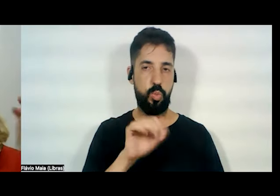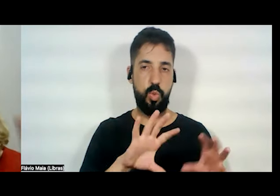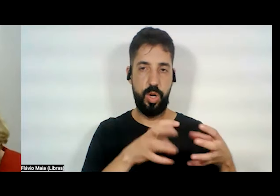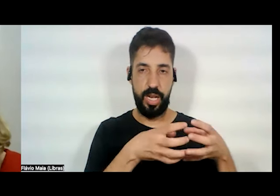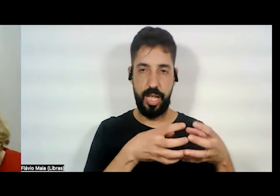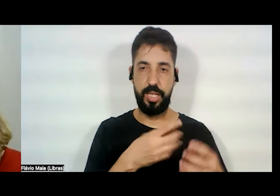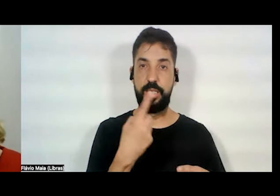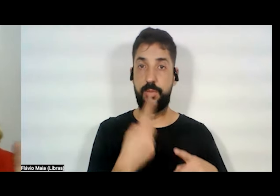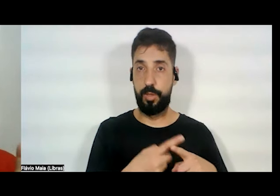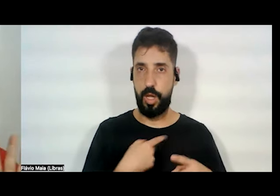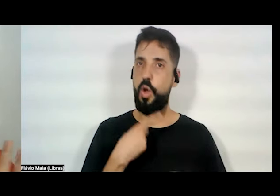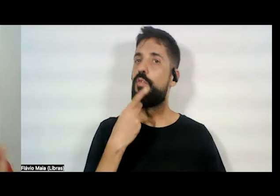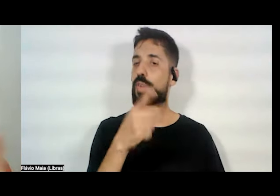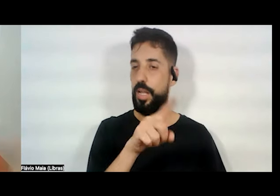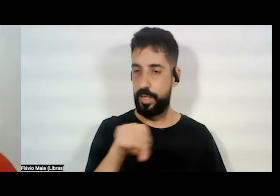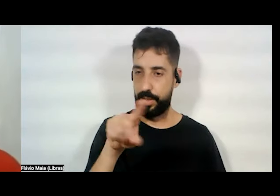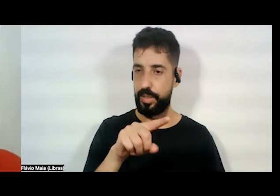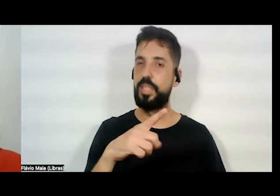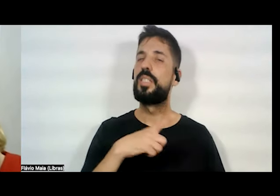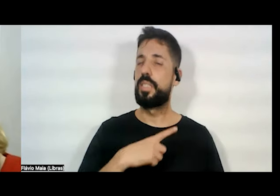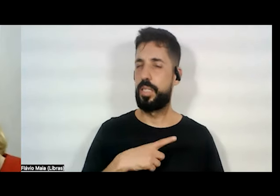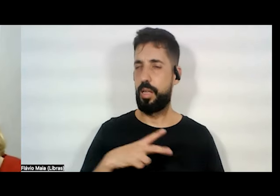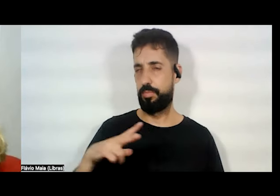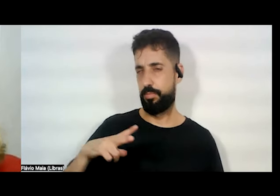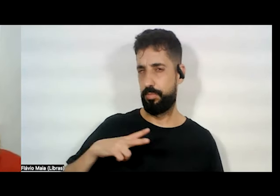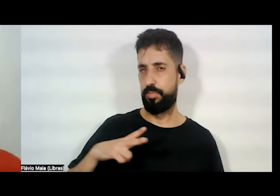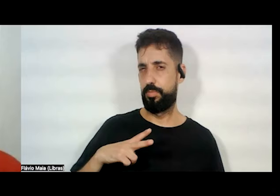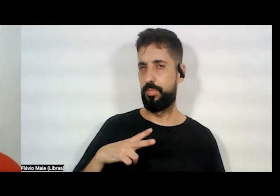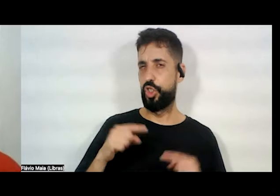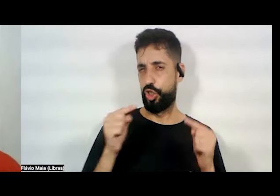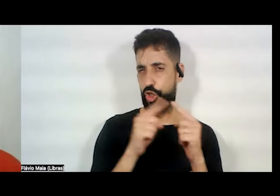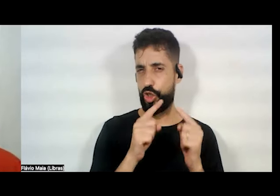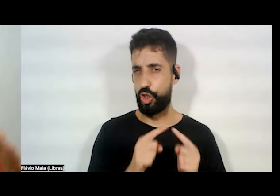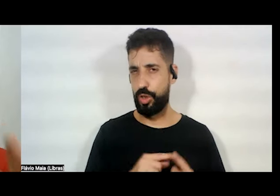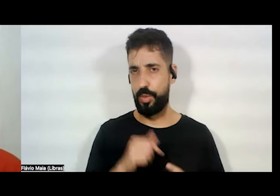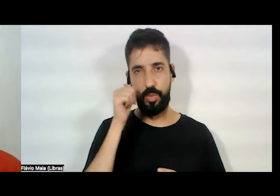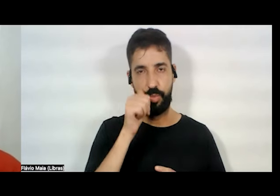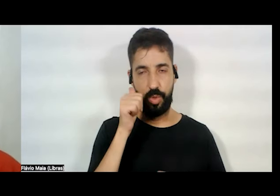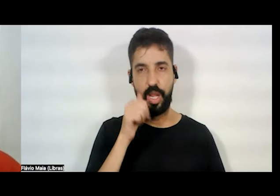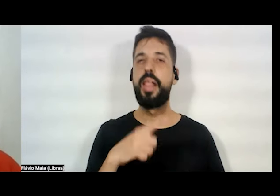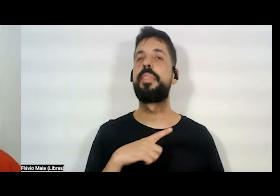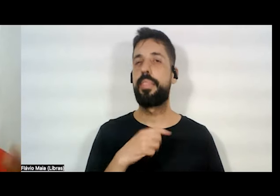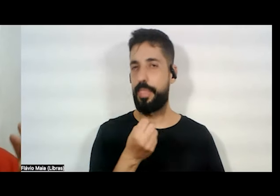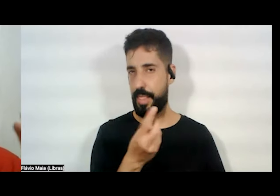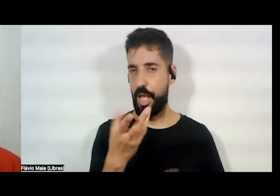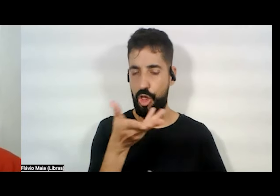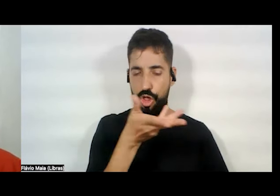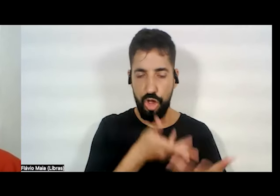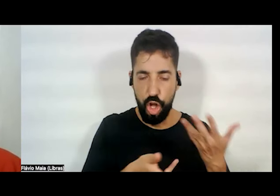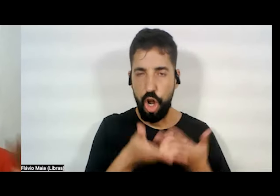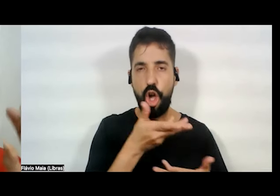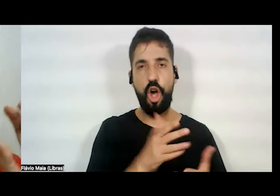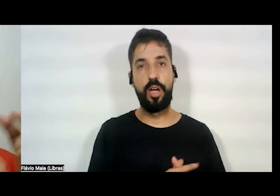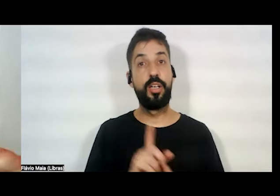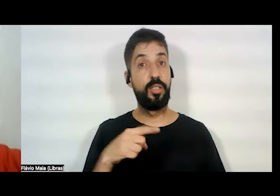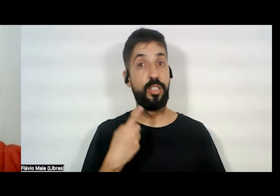vocês que eu acho que tem particularidade na condição feminina. Eu acho que tem essa coisa da troca, da gente querer